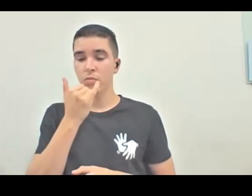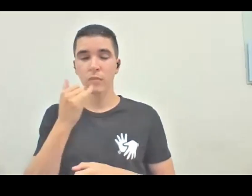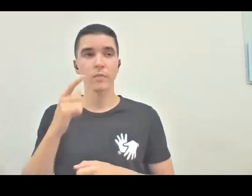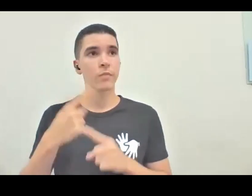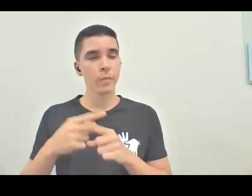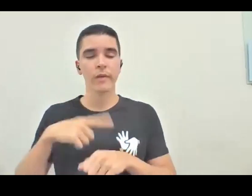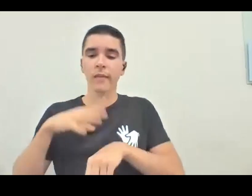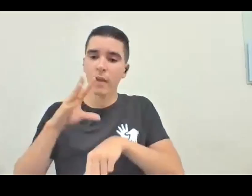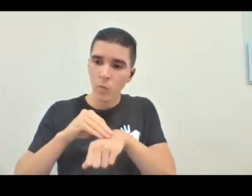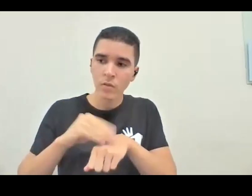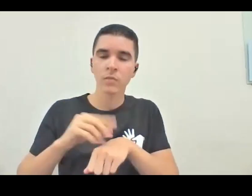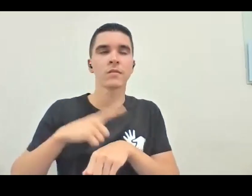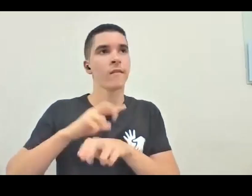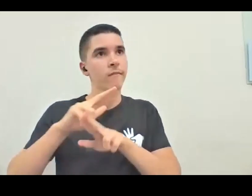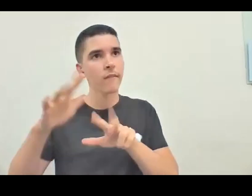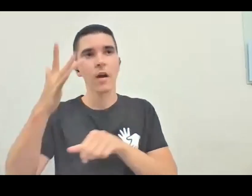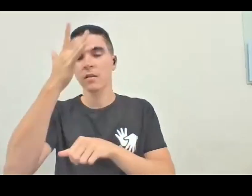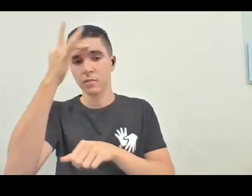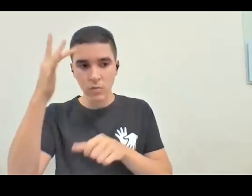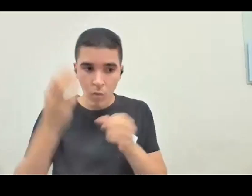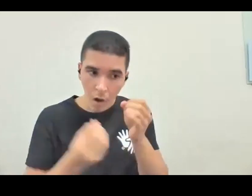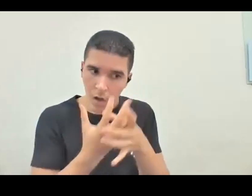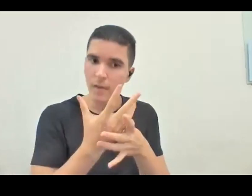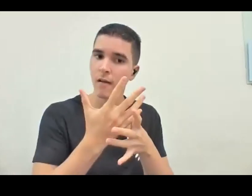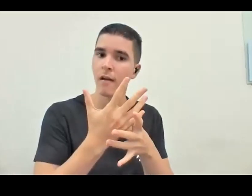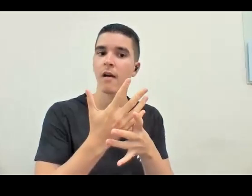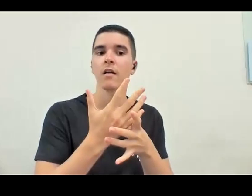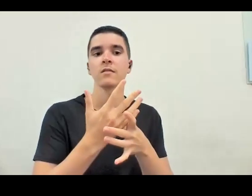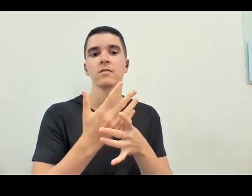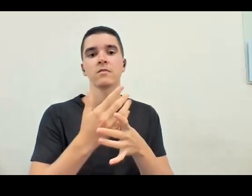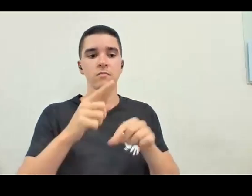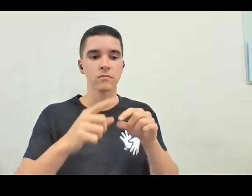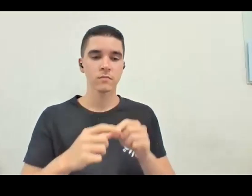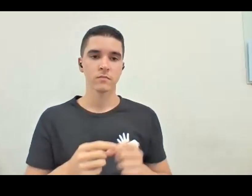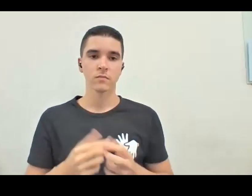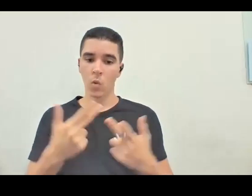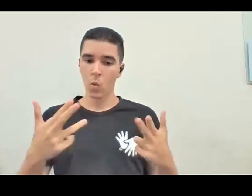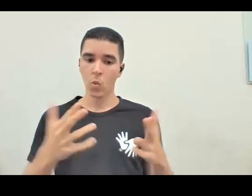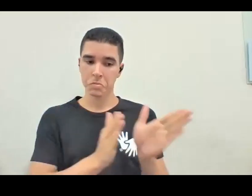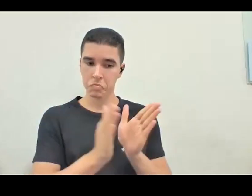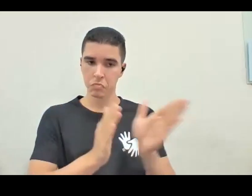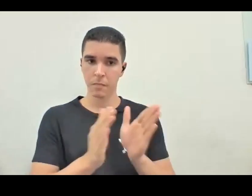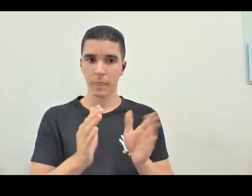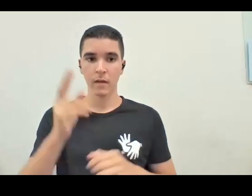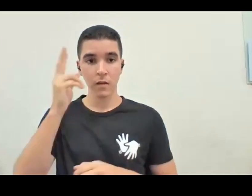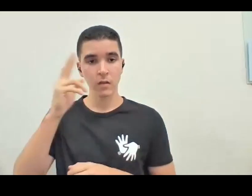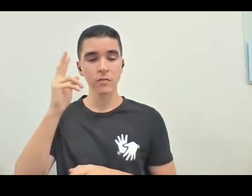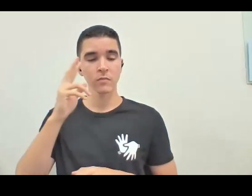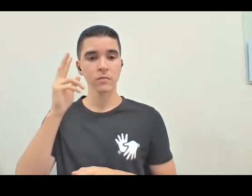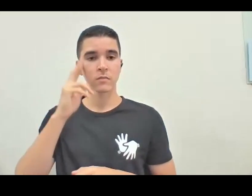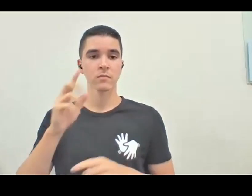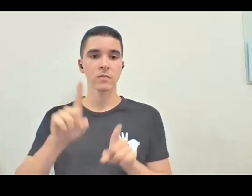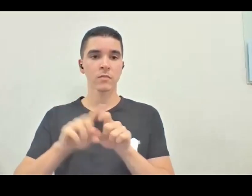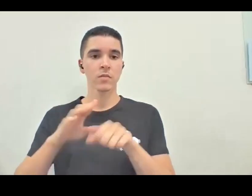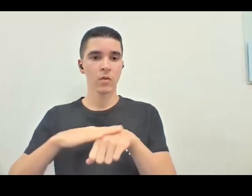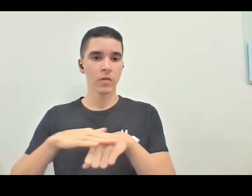gente produzindo, eu concordo plenamente, assim com a Bete. Tem um ponto, eu estou me lembrando de uma conversa que a gente teve com a Bete,